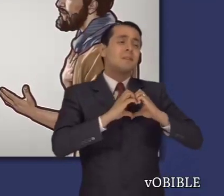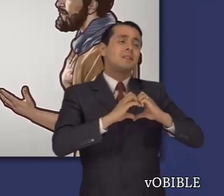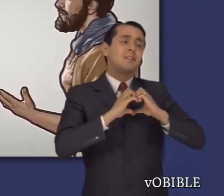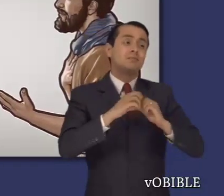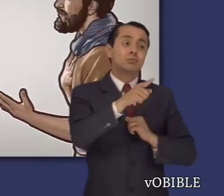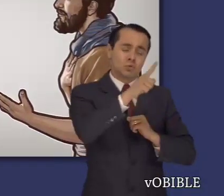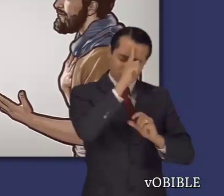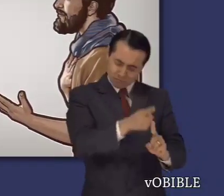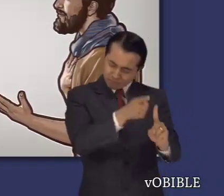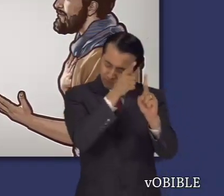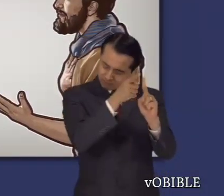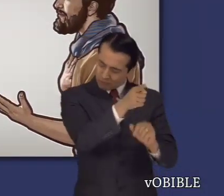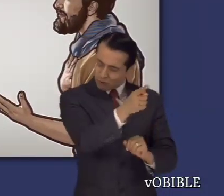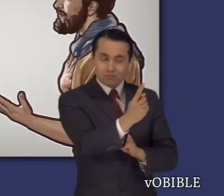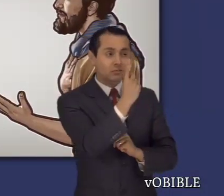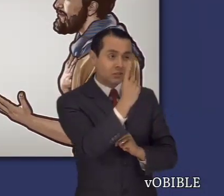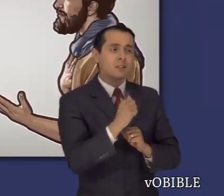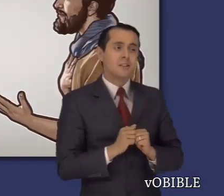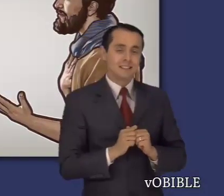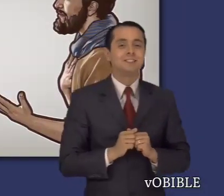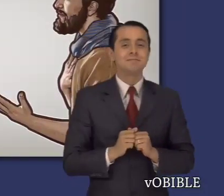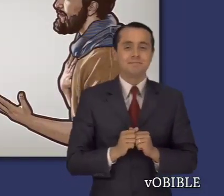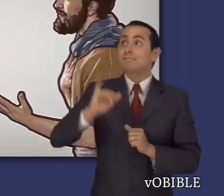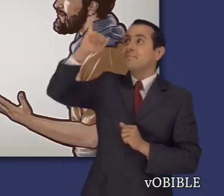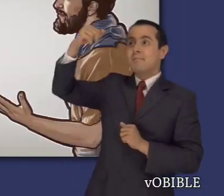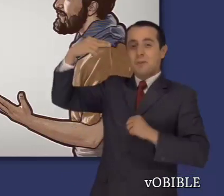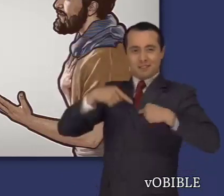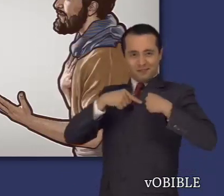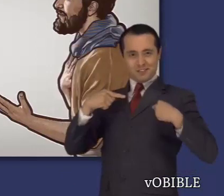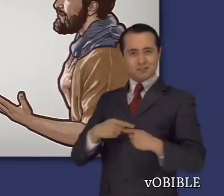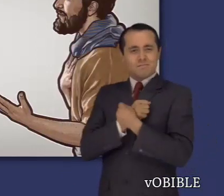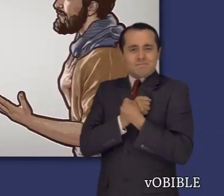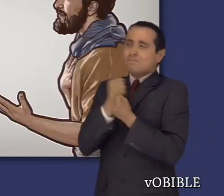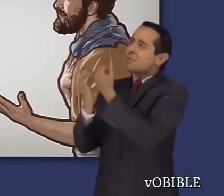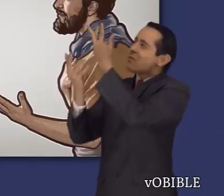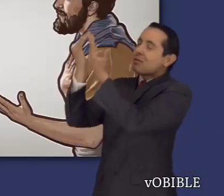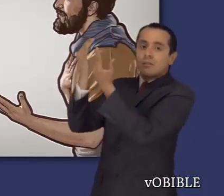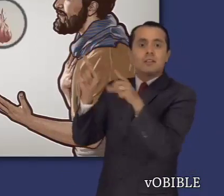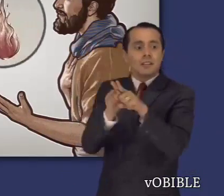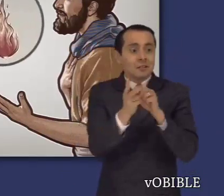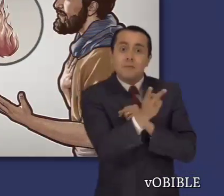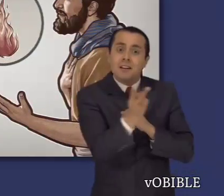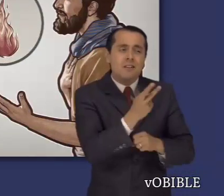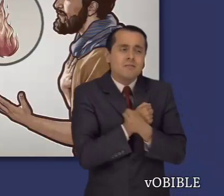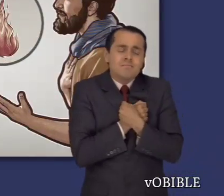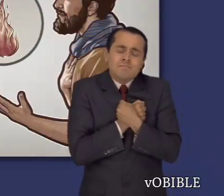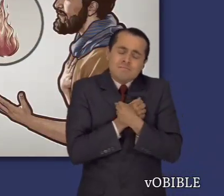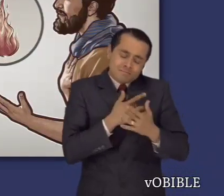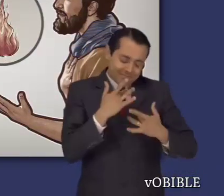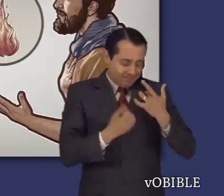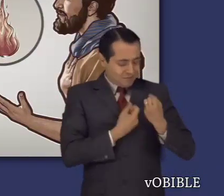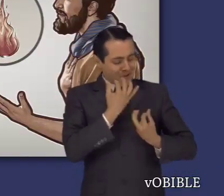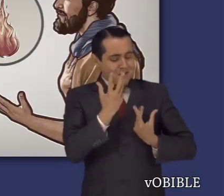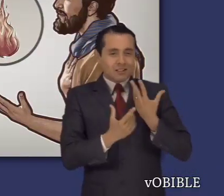que sólo lo ama a él. El amor inquebrantable de estos jóvenes se describe como la llama de